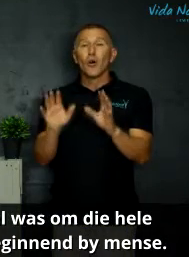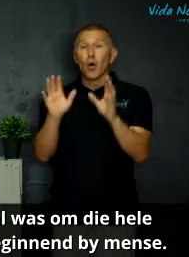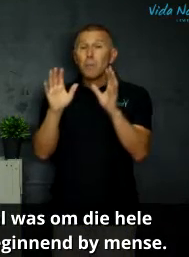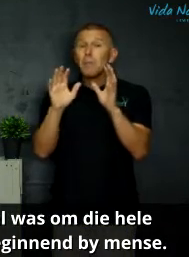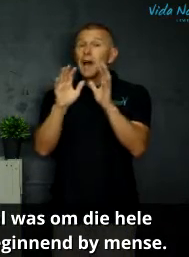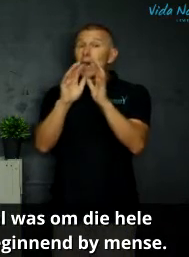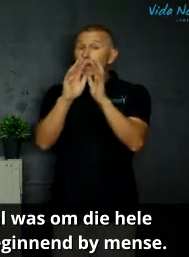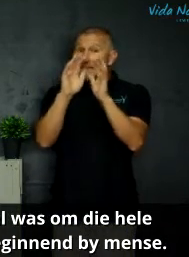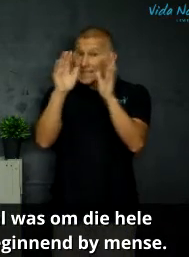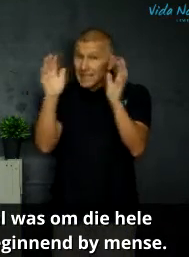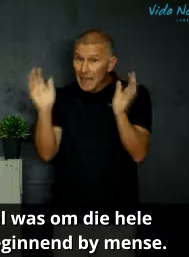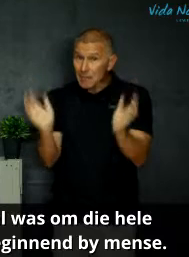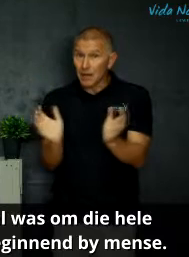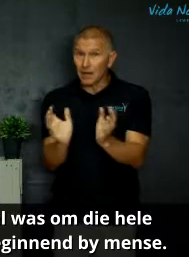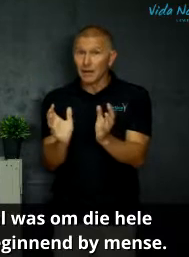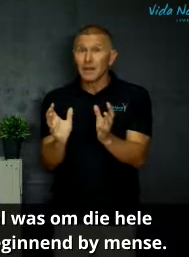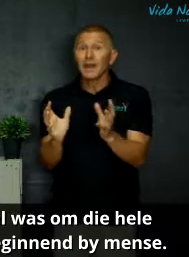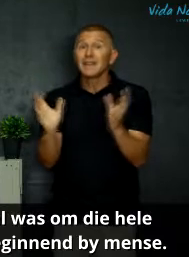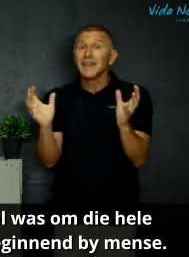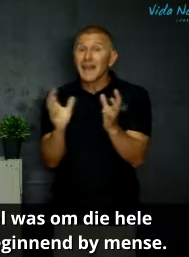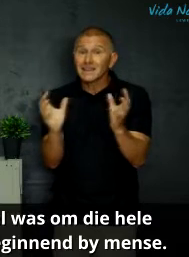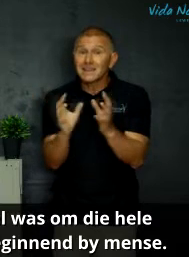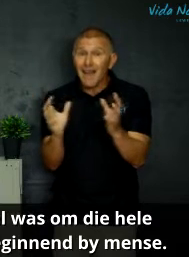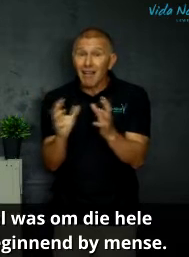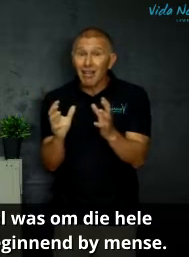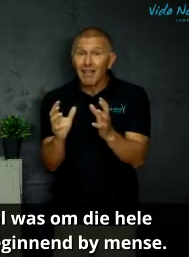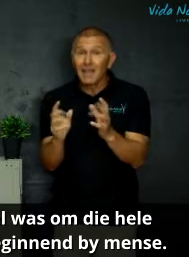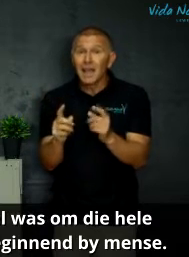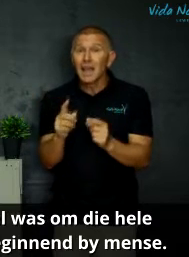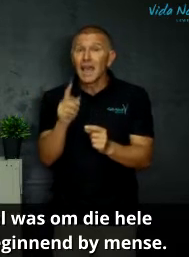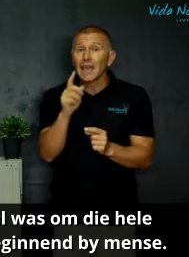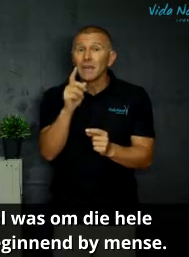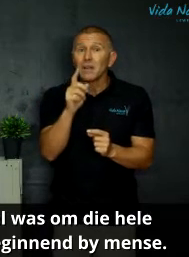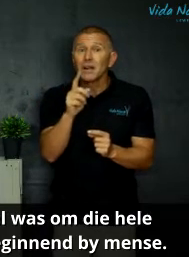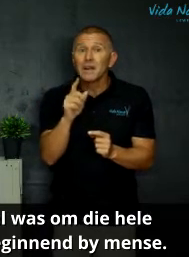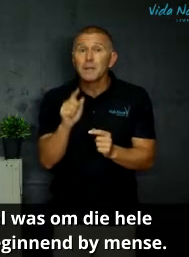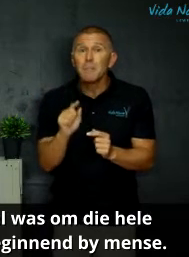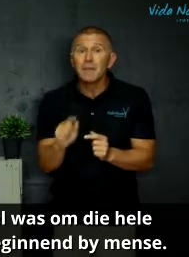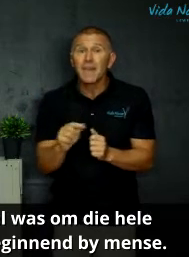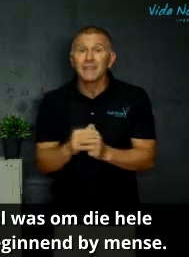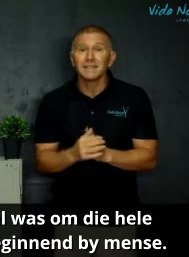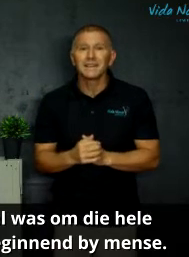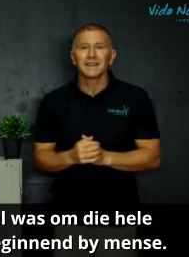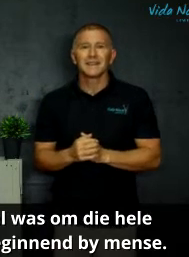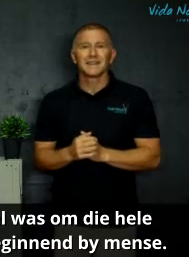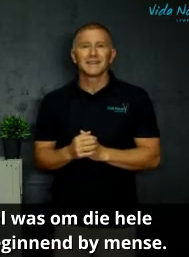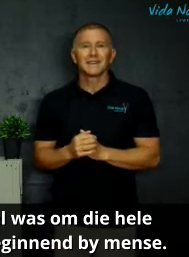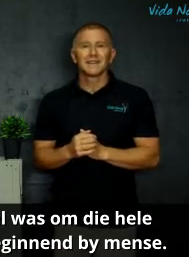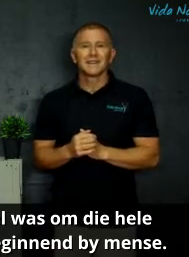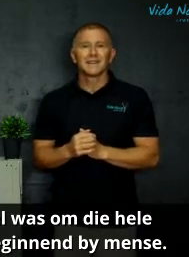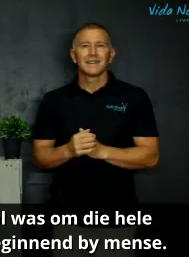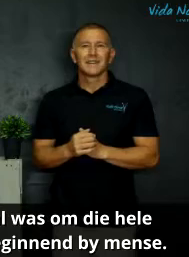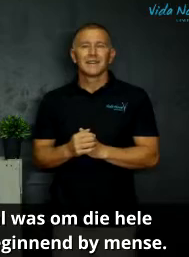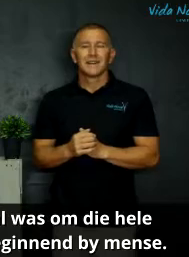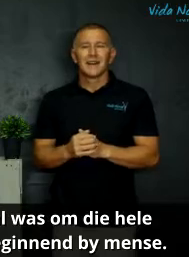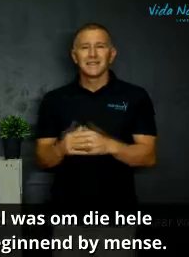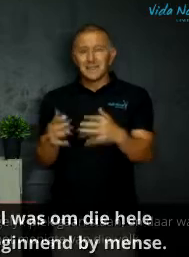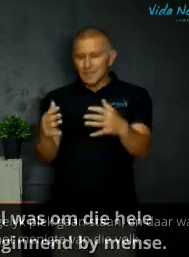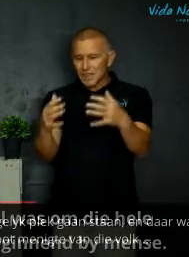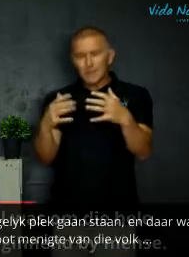om die skeping te herstel. En hy begin by mense. As Jesus hier